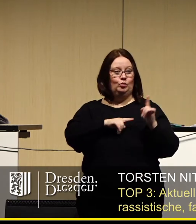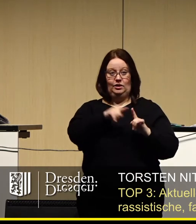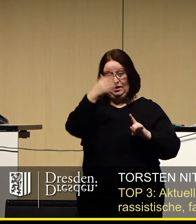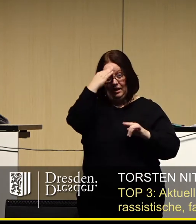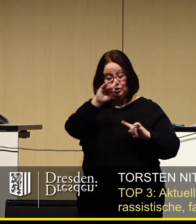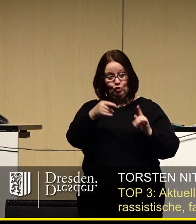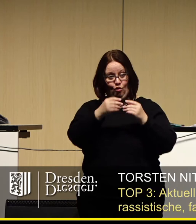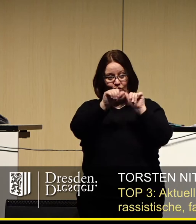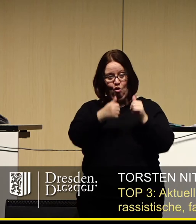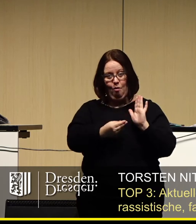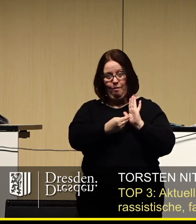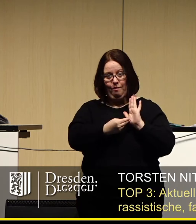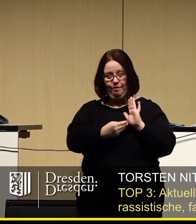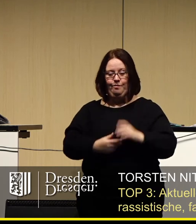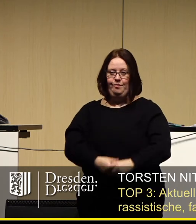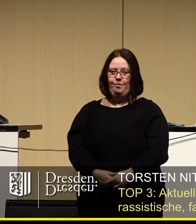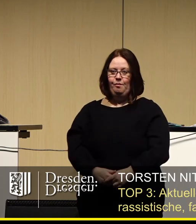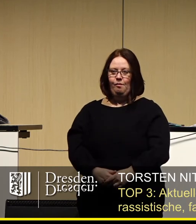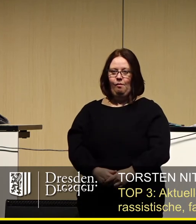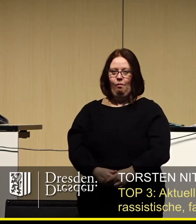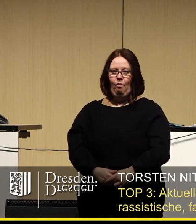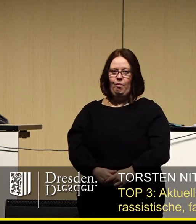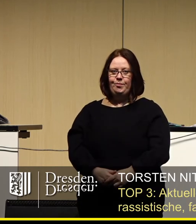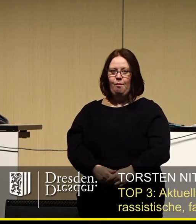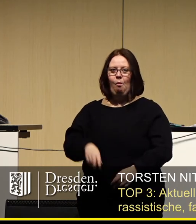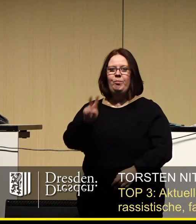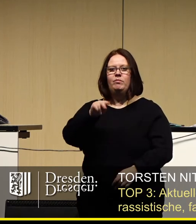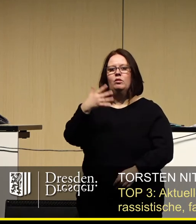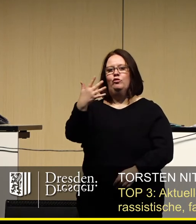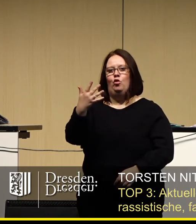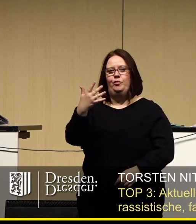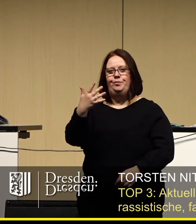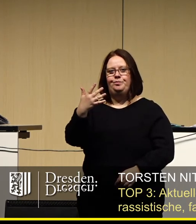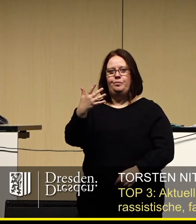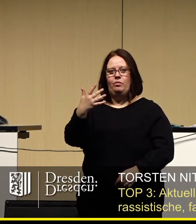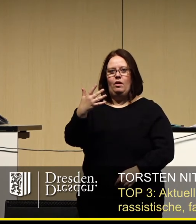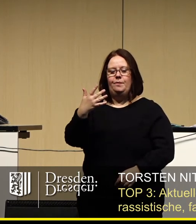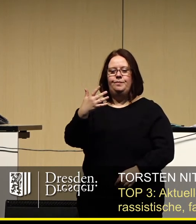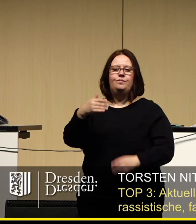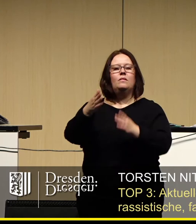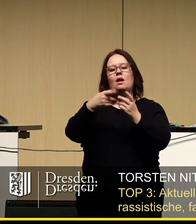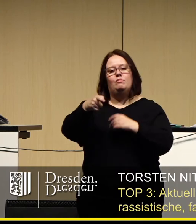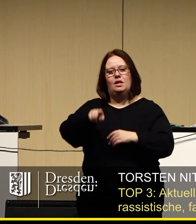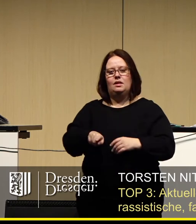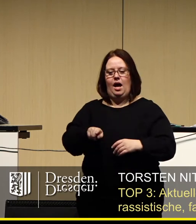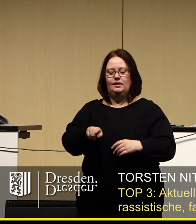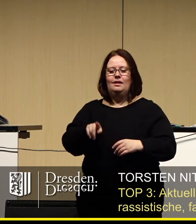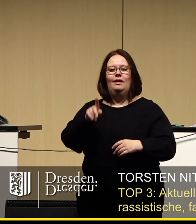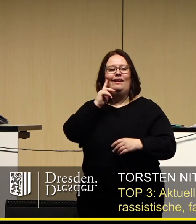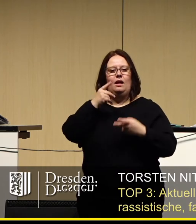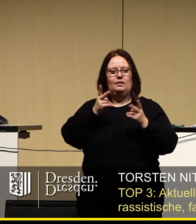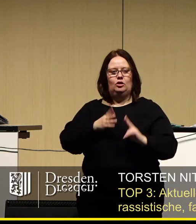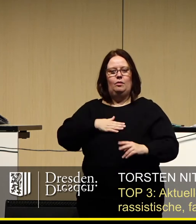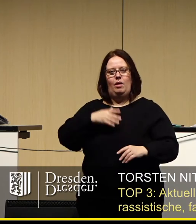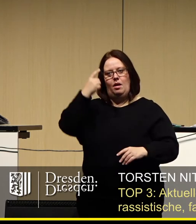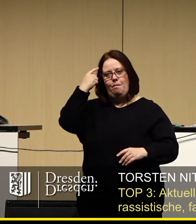nicht kennen, so sieht es aus, wenn man es von außen anschaut. Artikel 5, Freiheit der Meinung, Kunst und Wissenschaft, Absatz 1. Jeder hat das Recht, seine